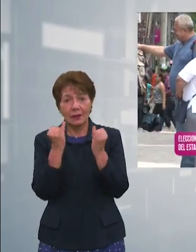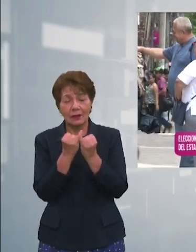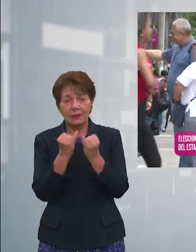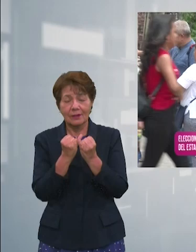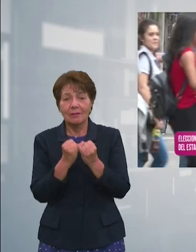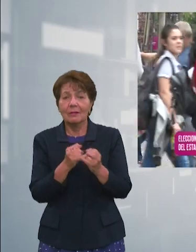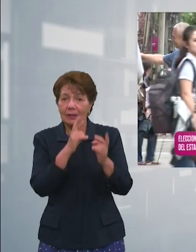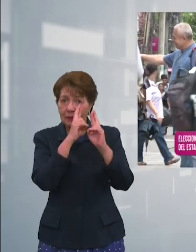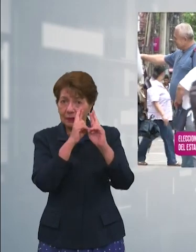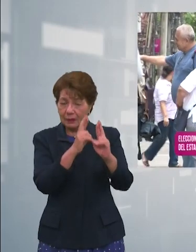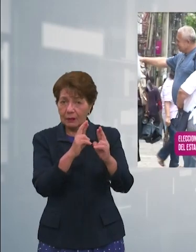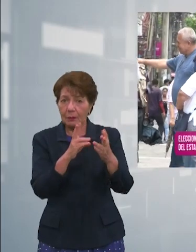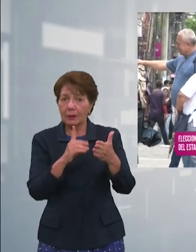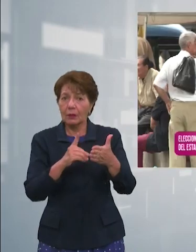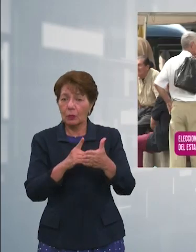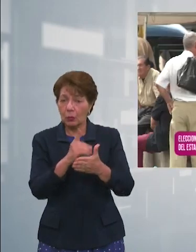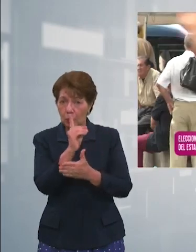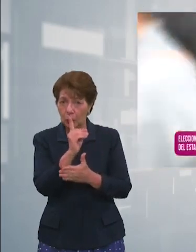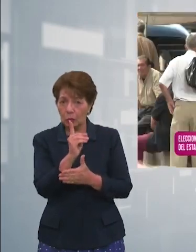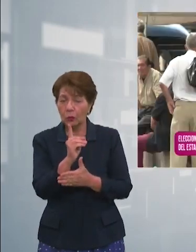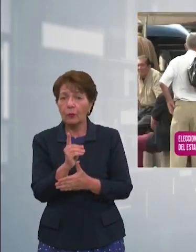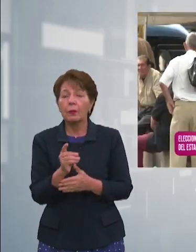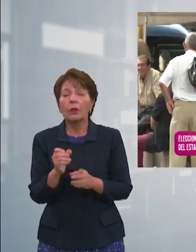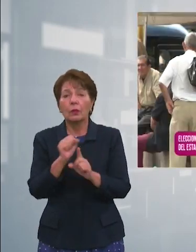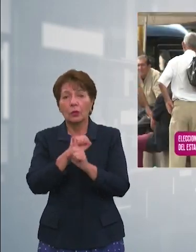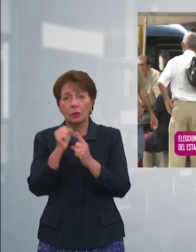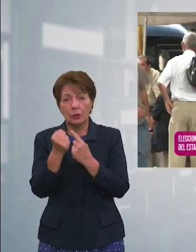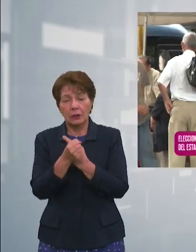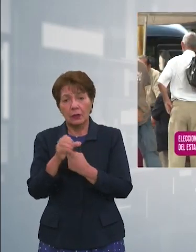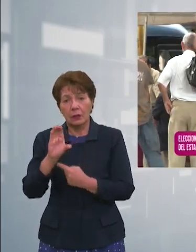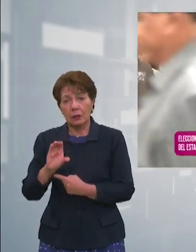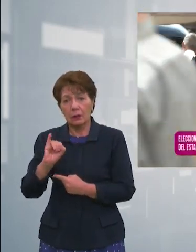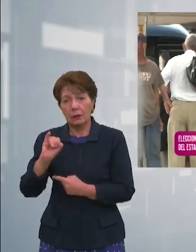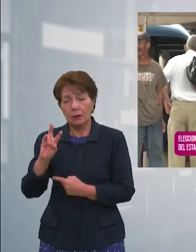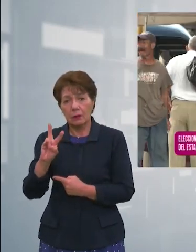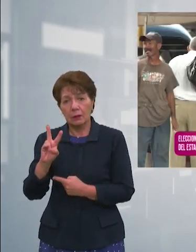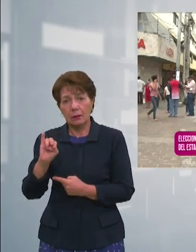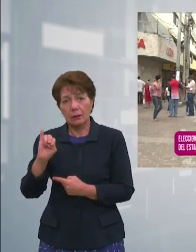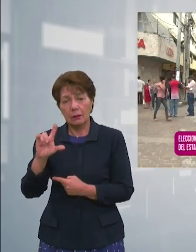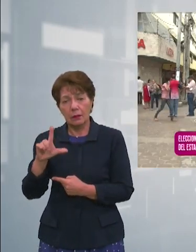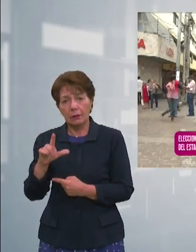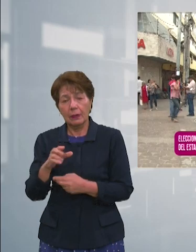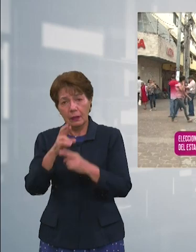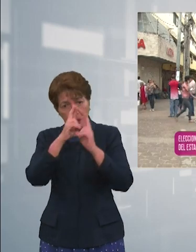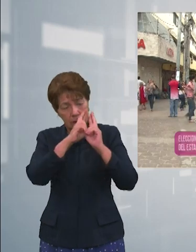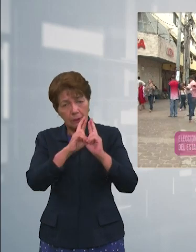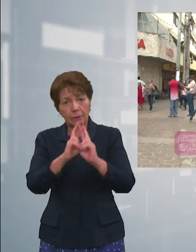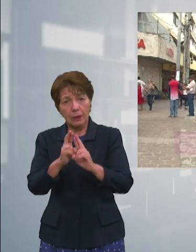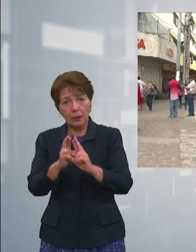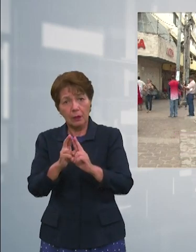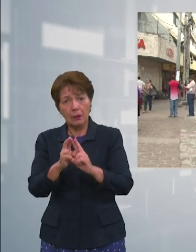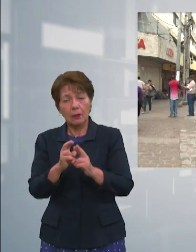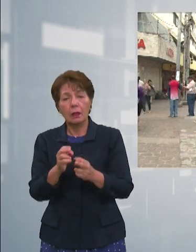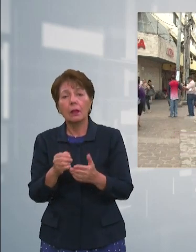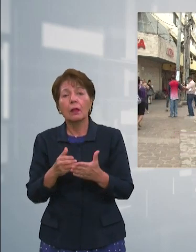fundamentales una sociedad civil respetada y una administración comprometida con la transparencia y la